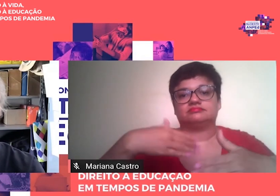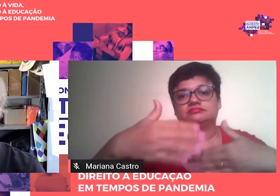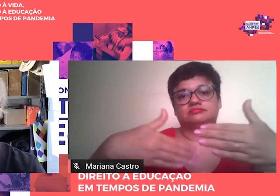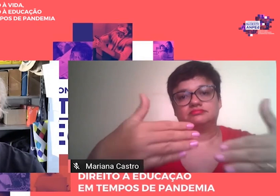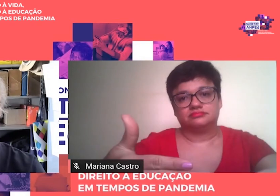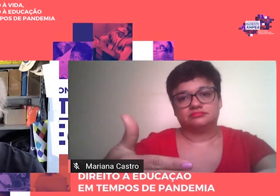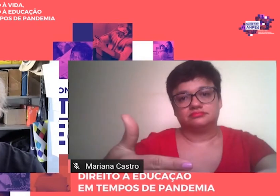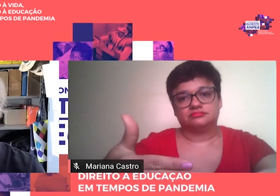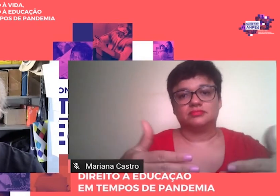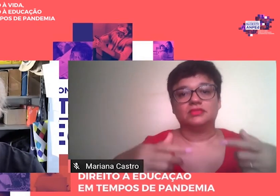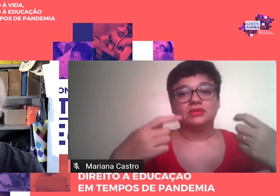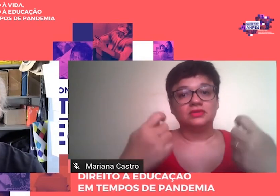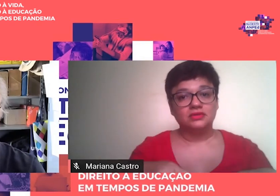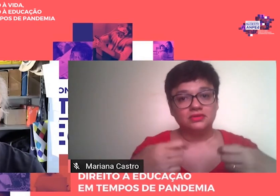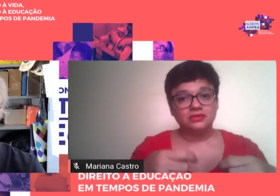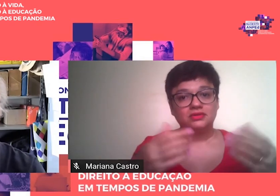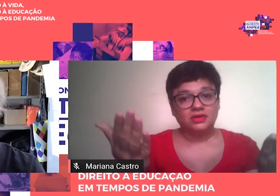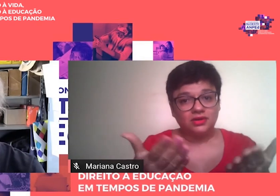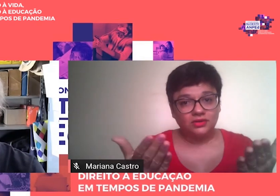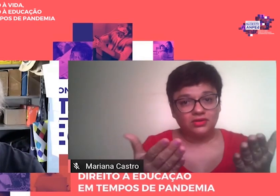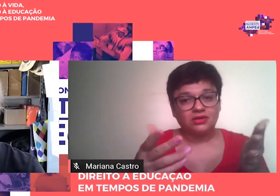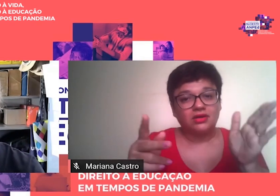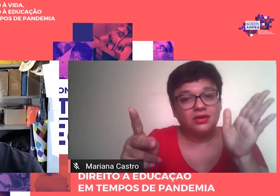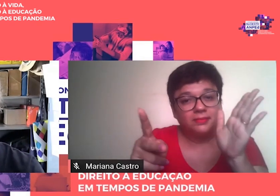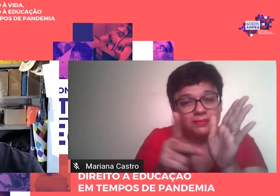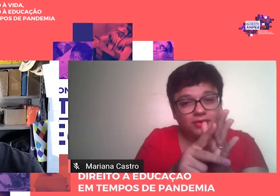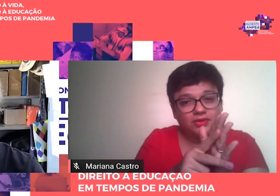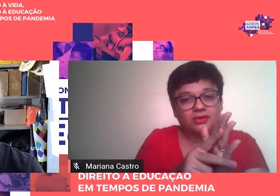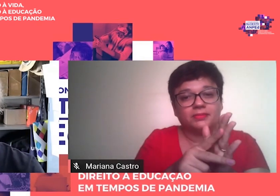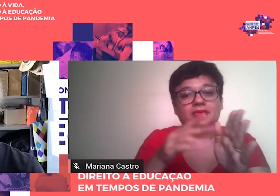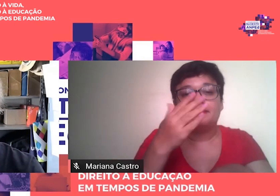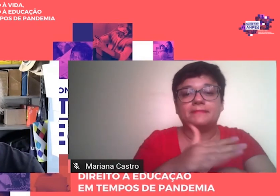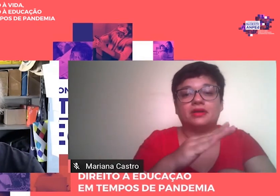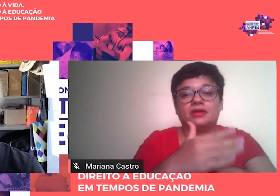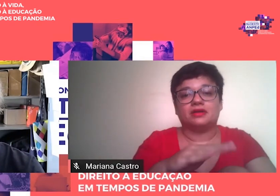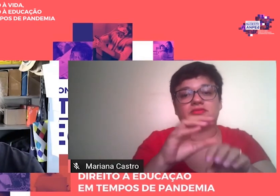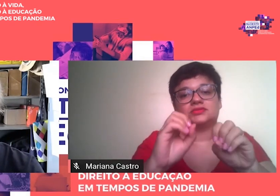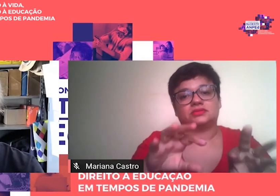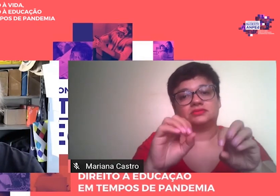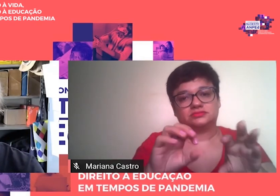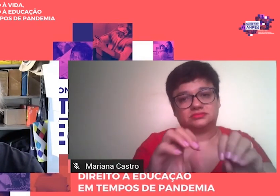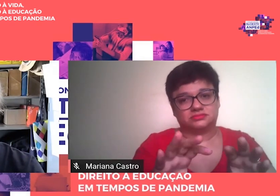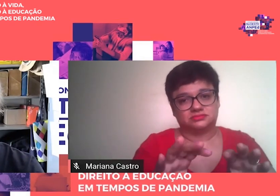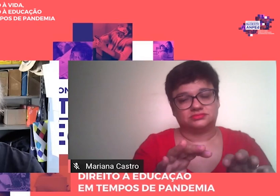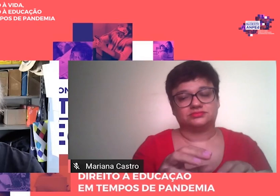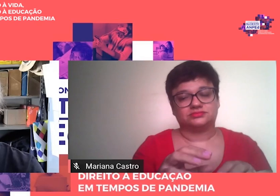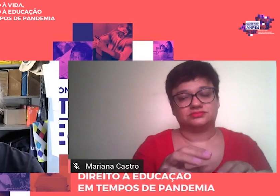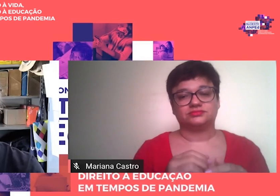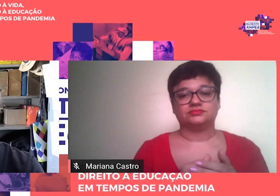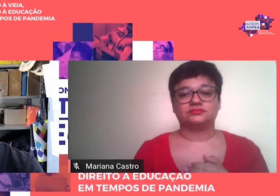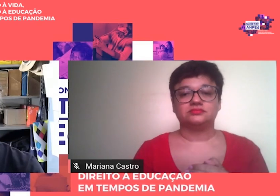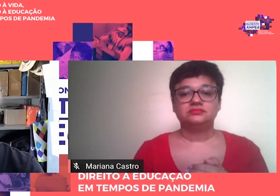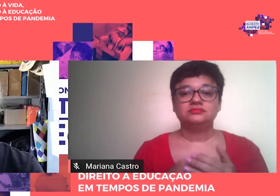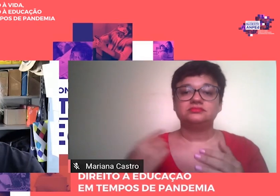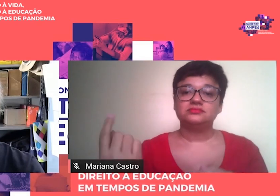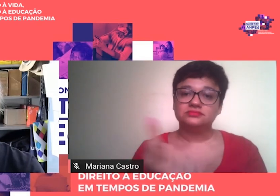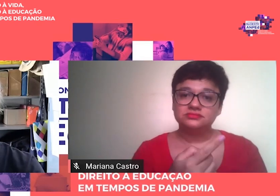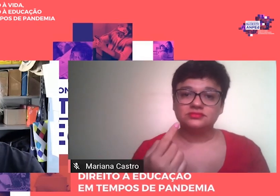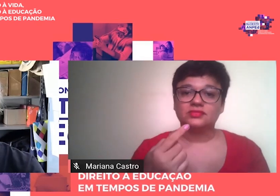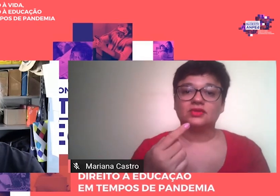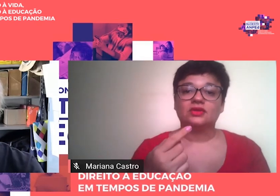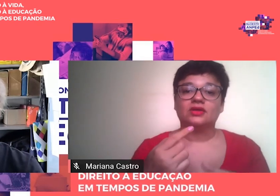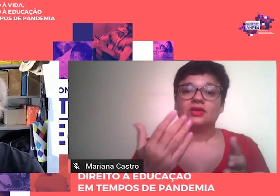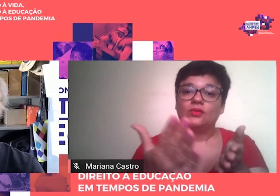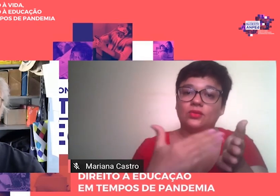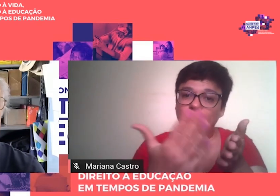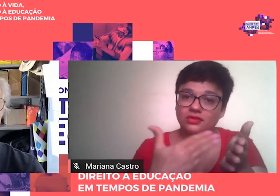constituindo a própria substância da prática educativa. Assim definido o objeto, a obra não